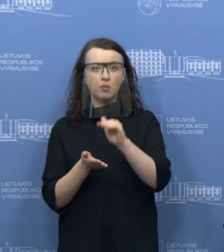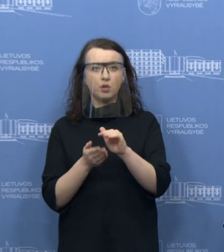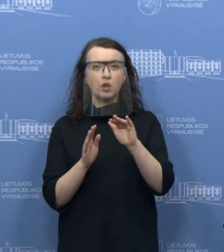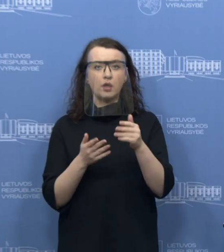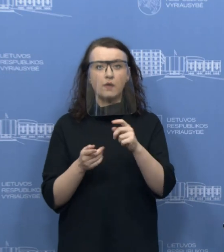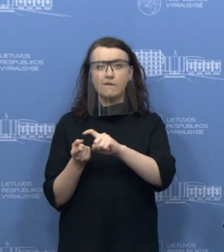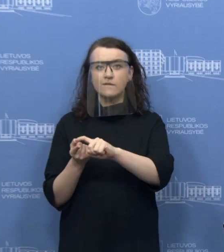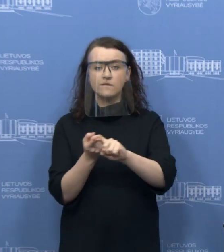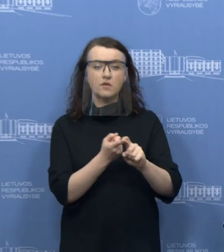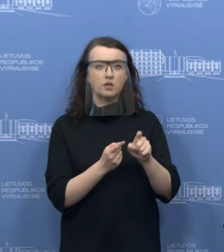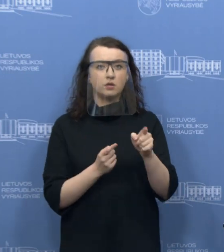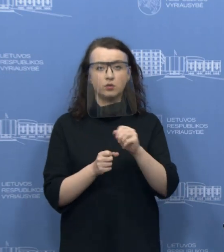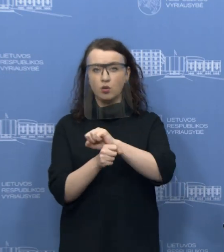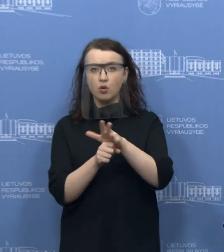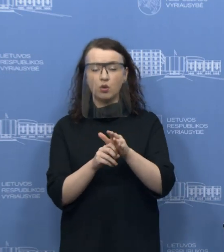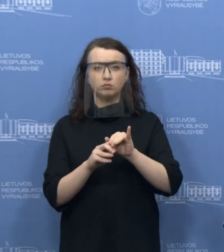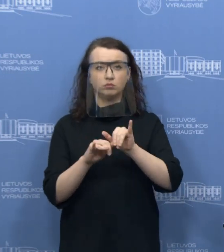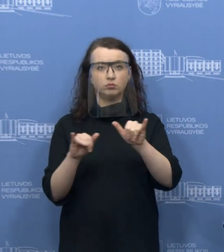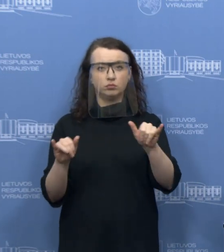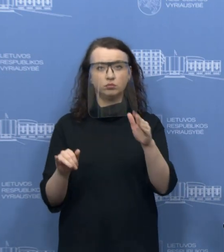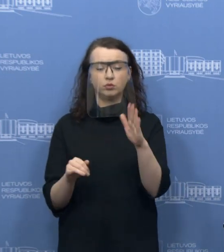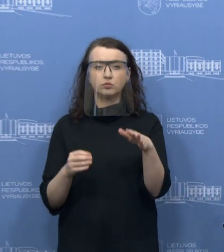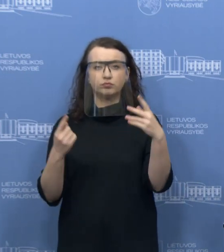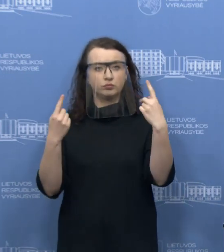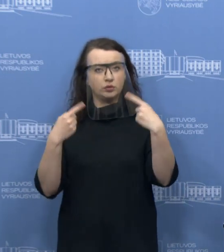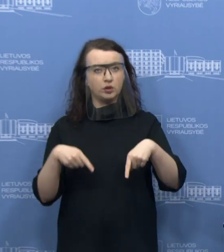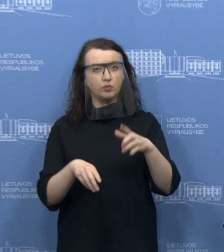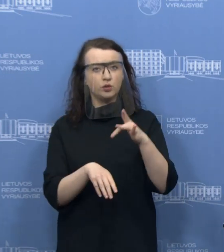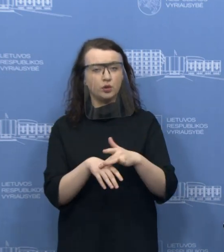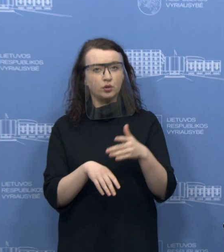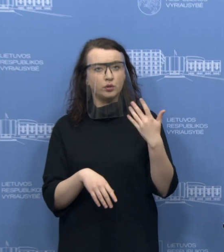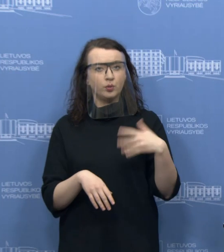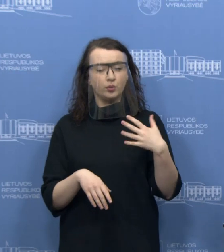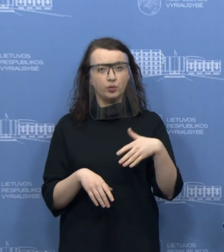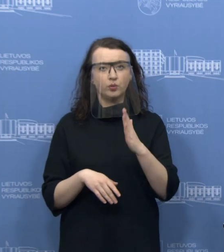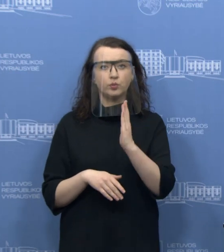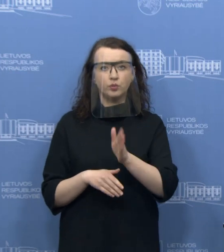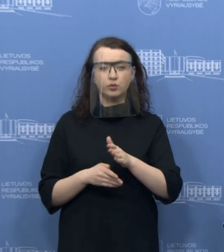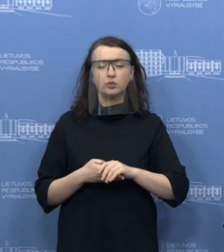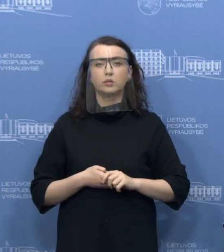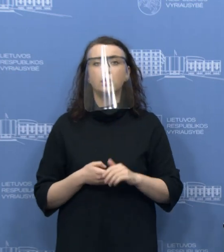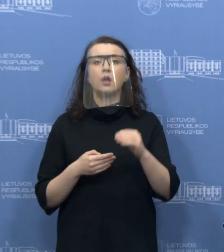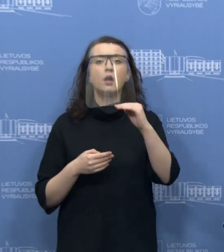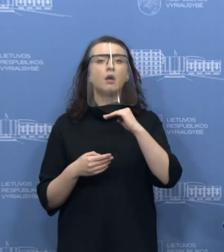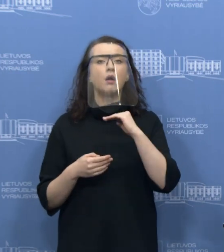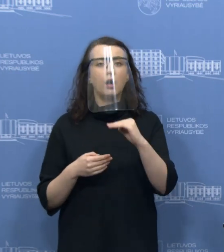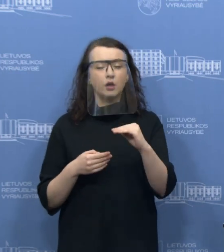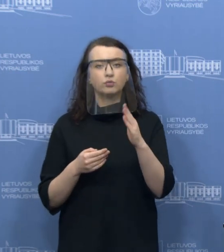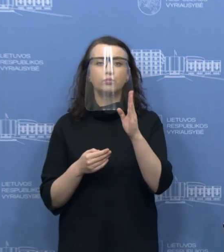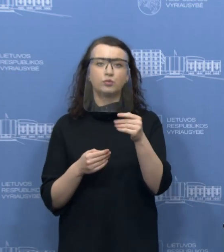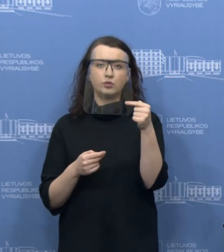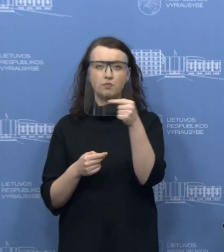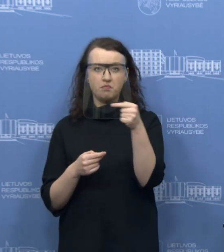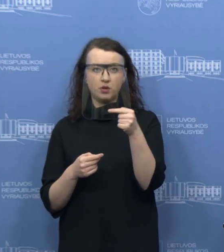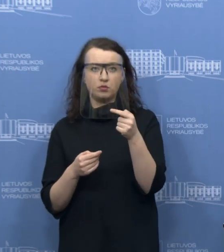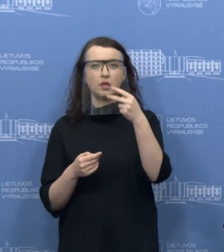nebus sustabdytas pirmąjį pusmetį, tai kritimą skaičiuosime dvi ženkliais skaičiais. Tai žinoma, kad tai turės neigiamą